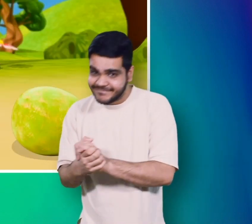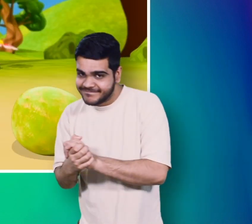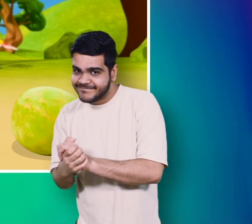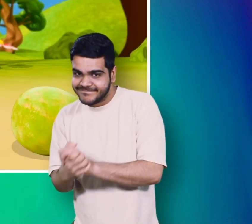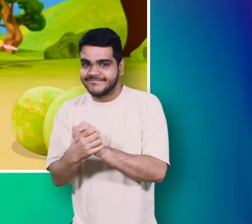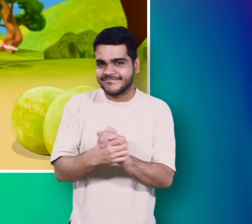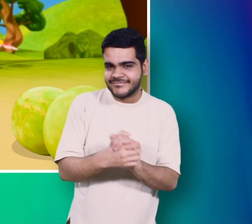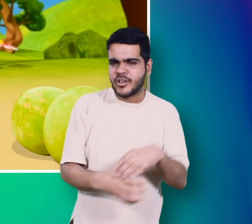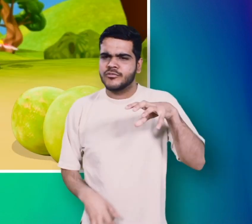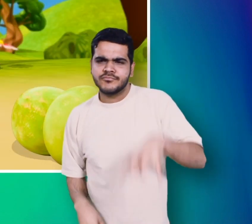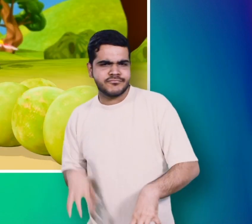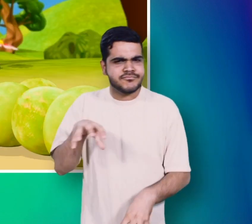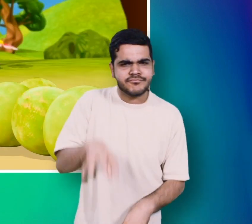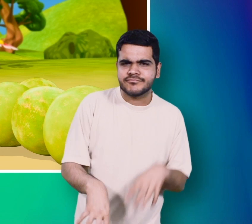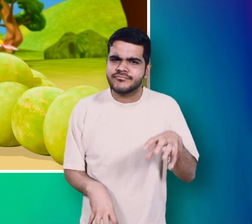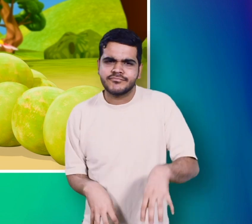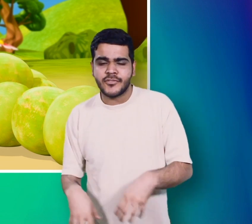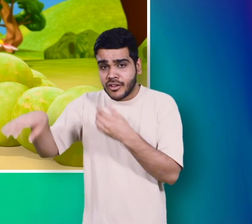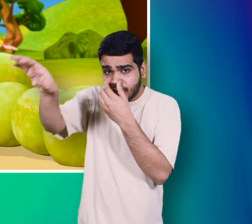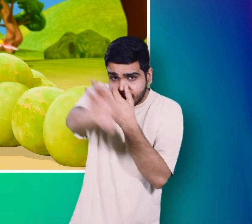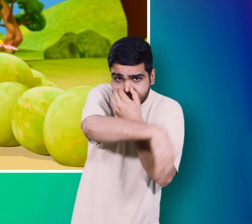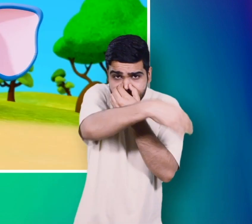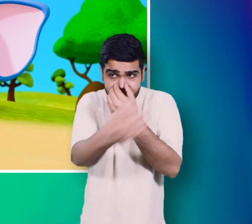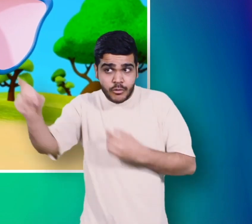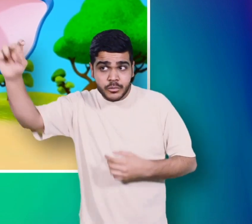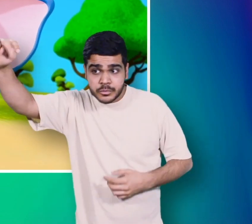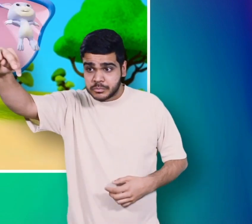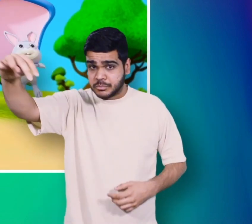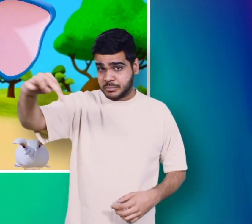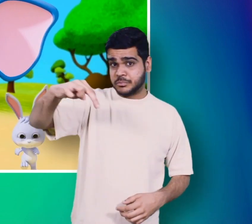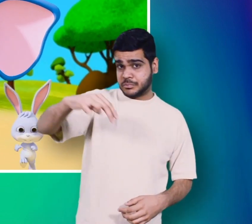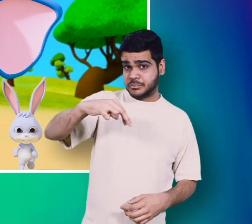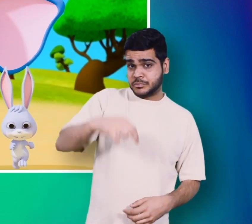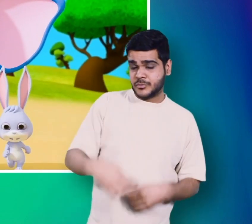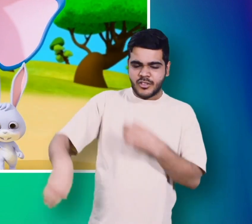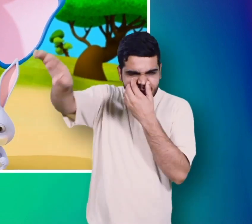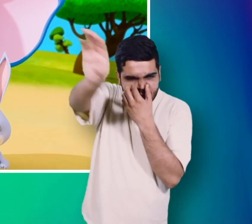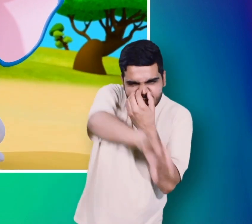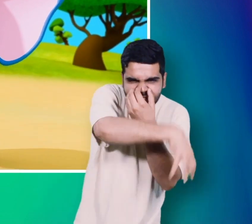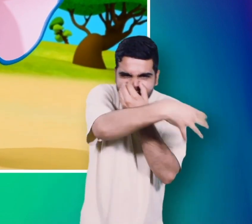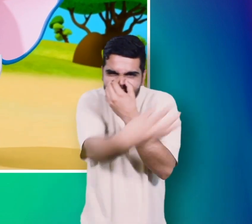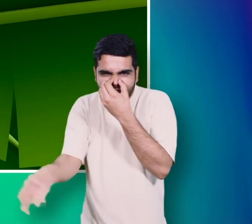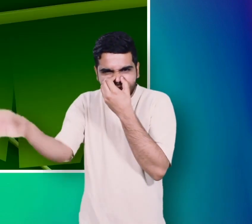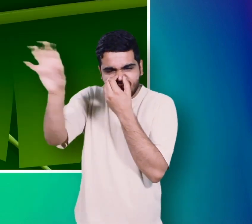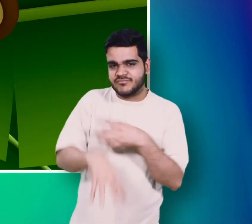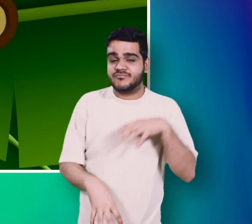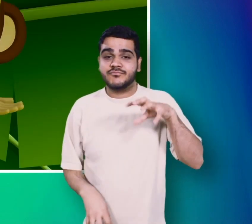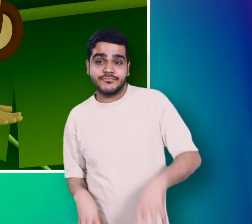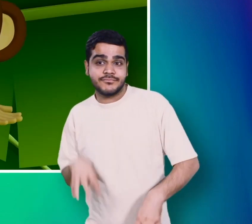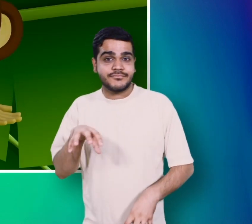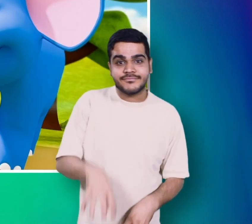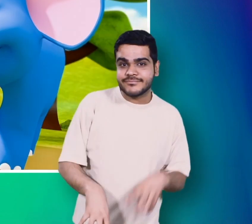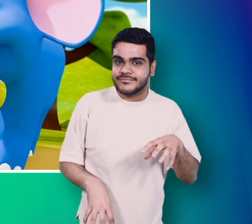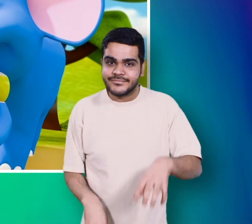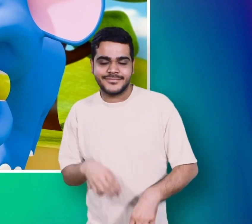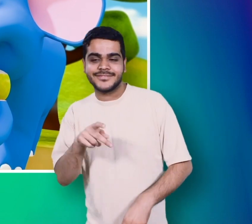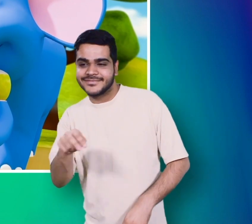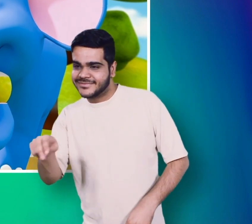धमत धमत आता हाथी, धमत धमत जाता